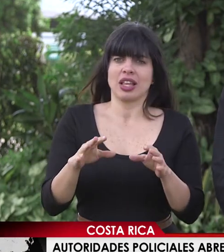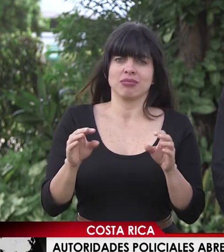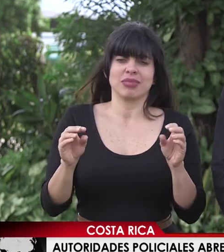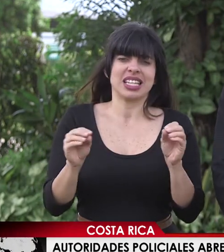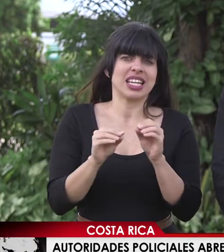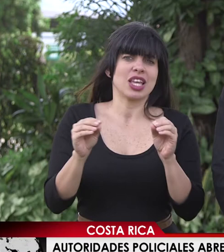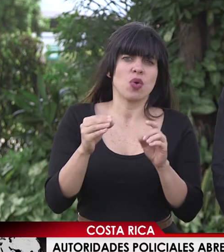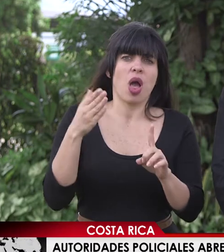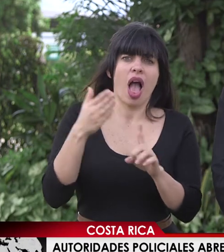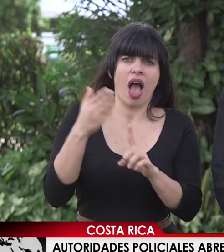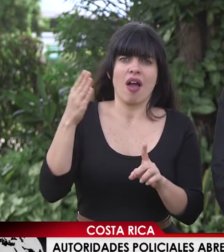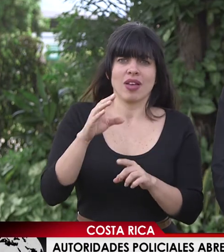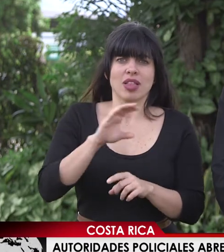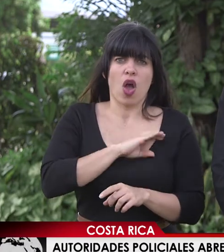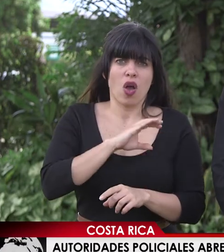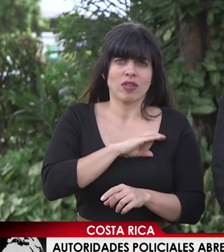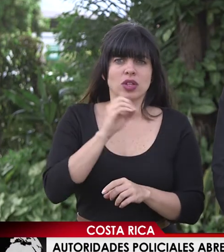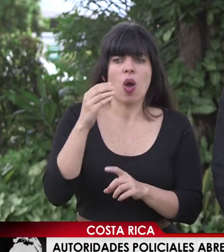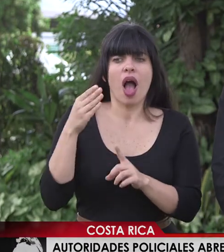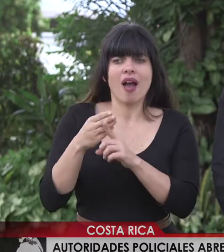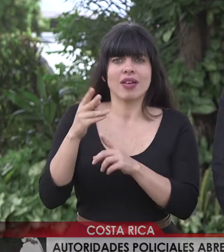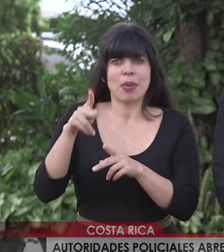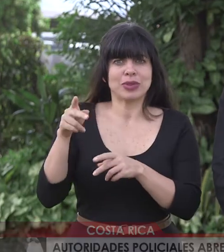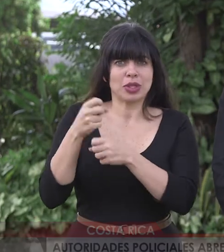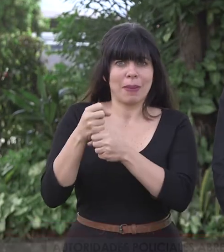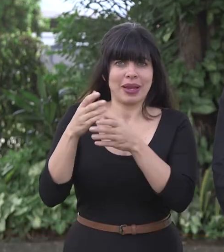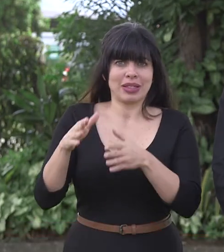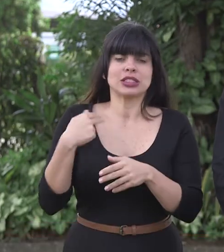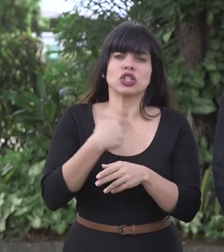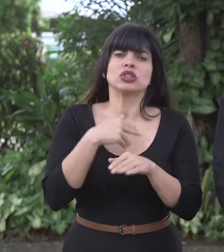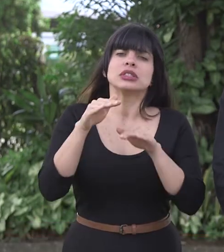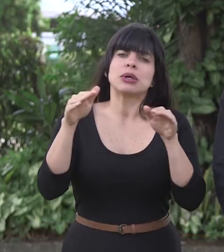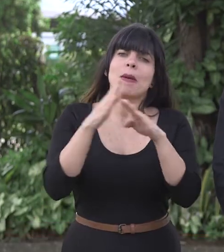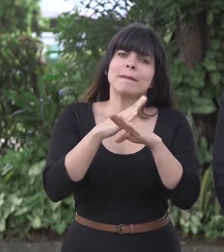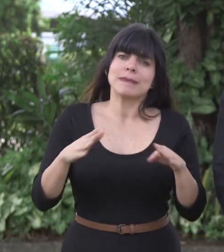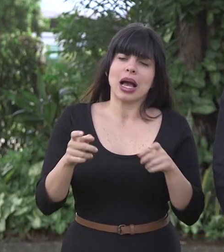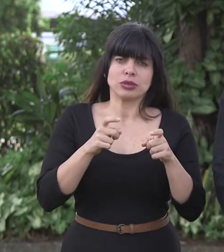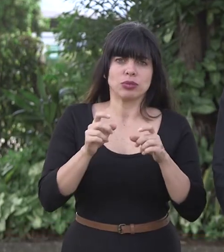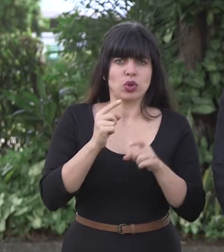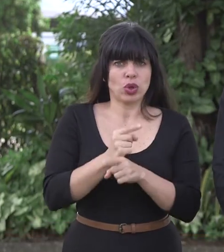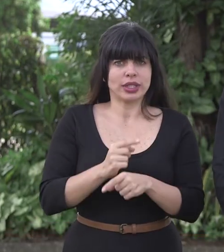lesión de nuestros oficiales o de un manifestante. Hacemos un llamado a la paz y a la prudencia.